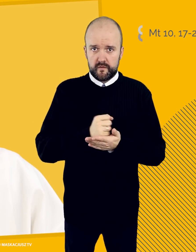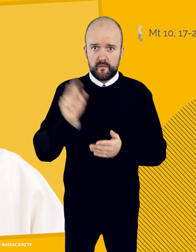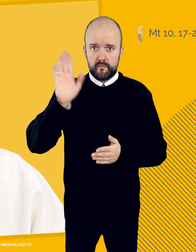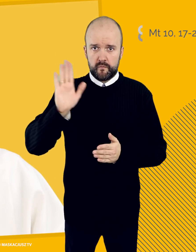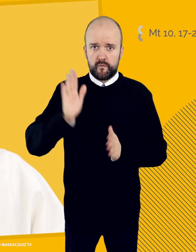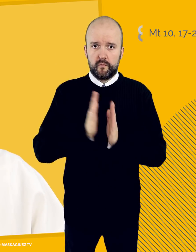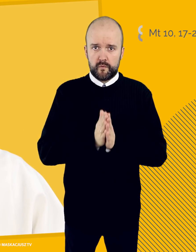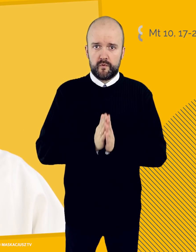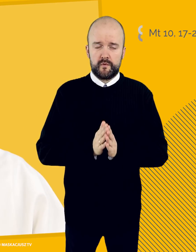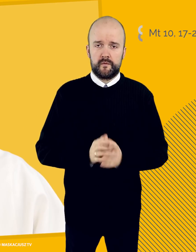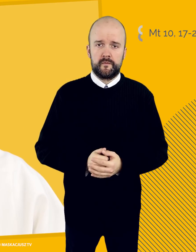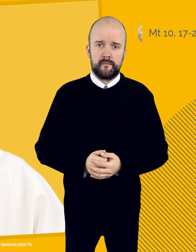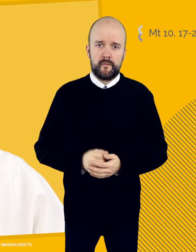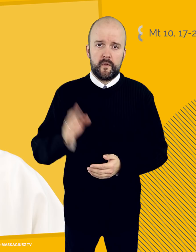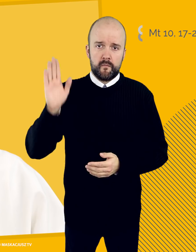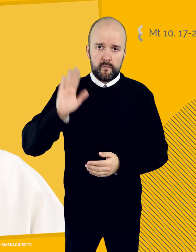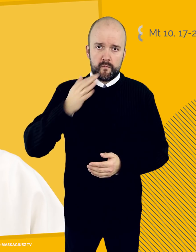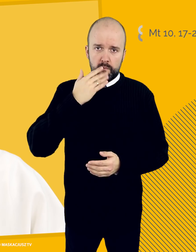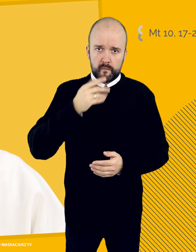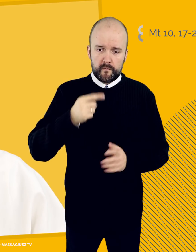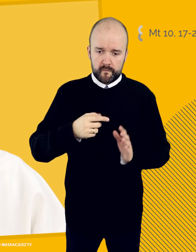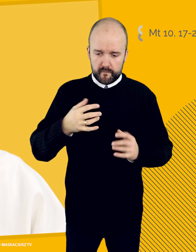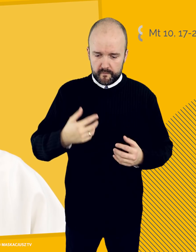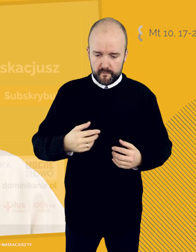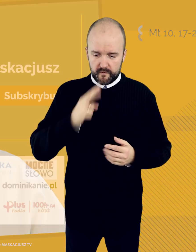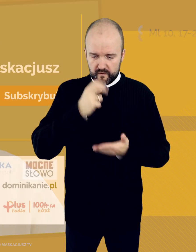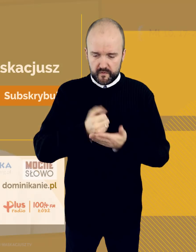Panu, ku uwielbionemu Jezusowi Chrystusowi.